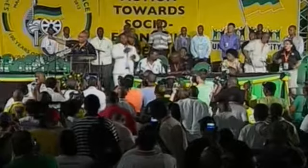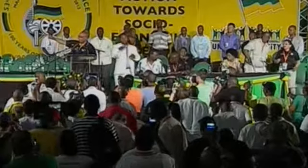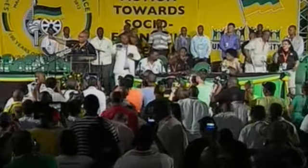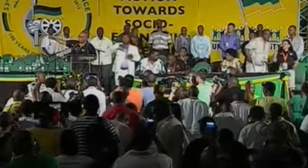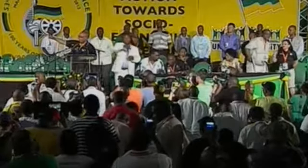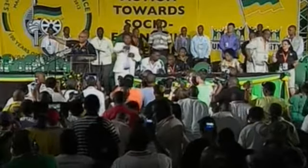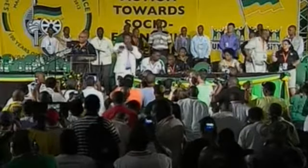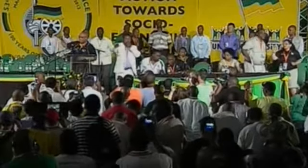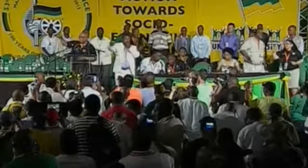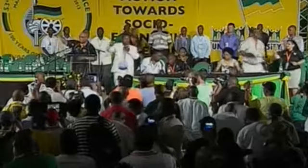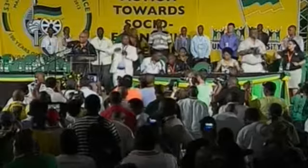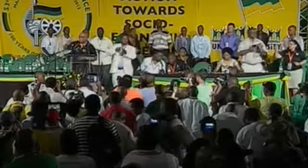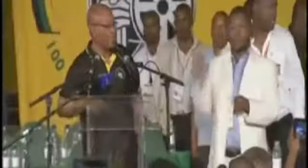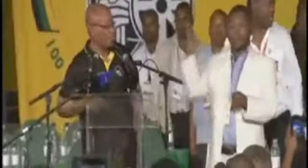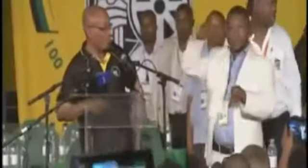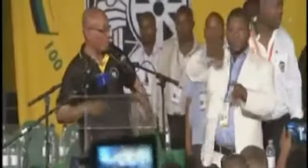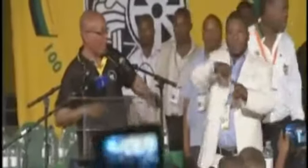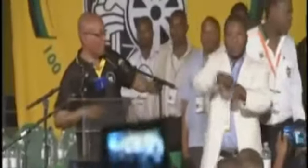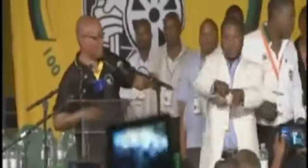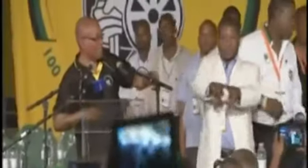y en numerosos actos del presidente Suma.